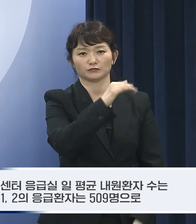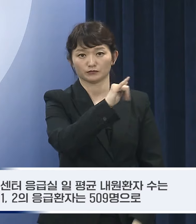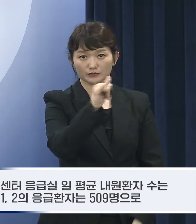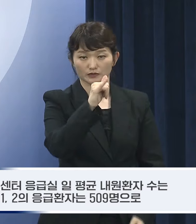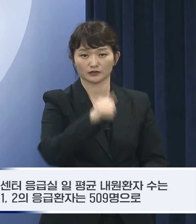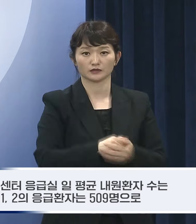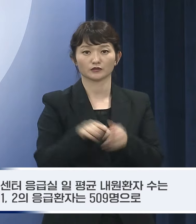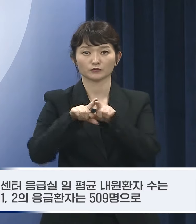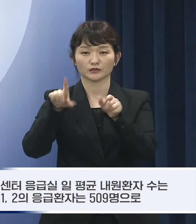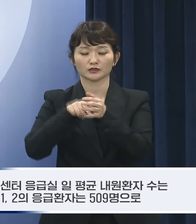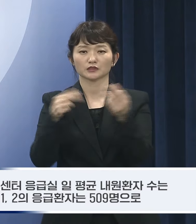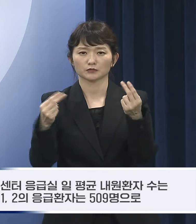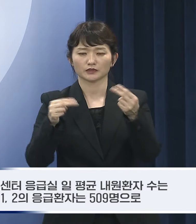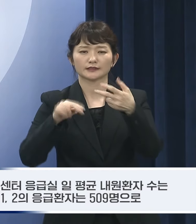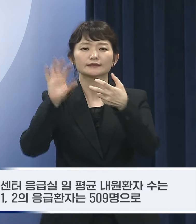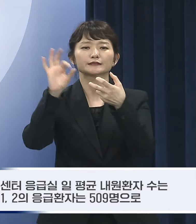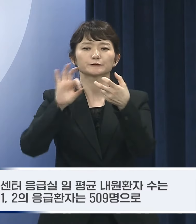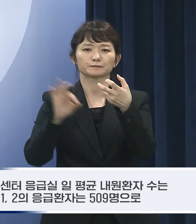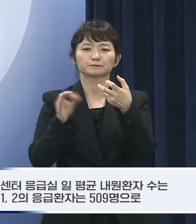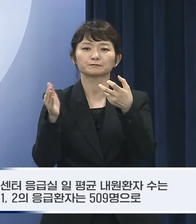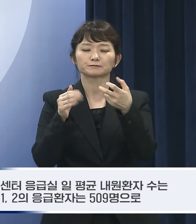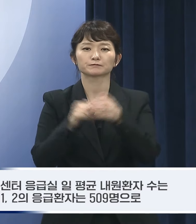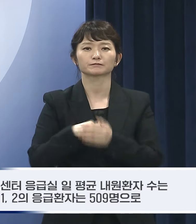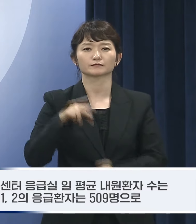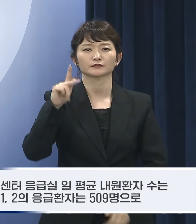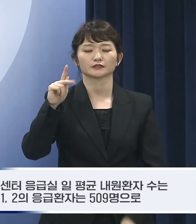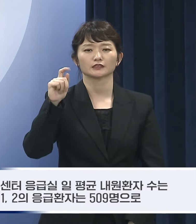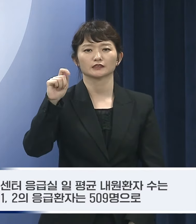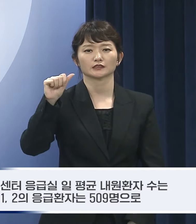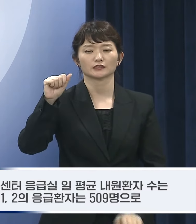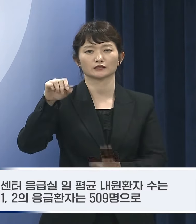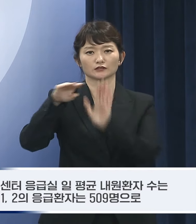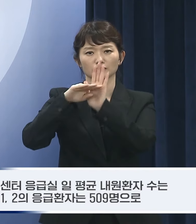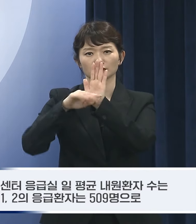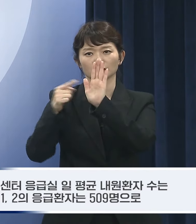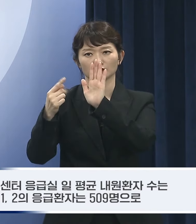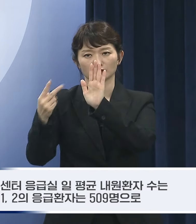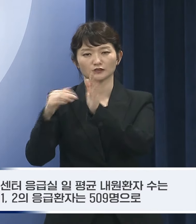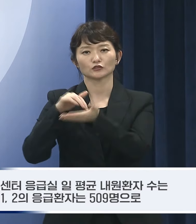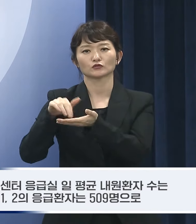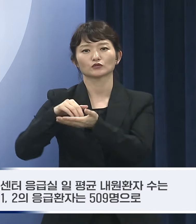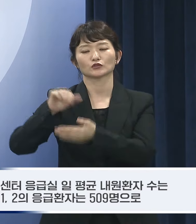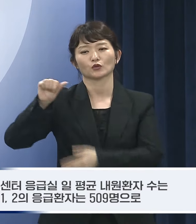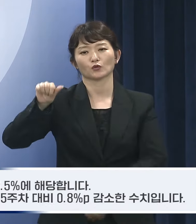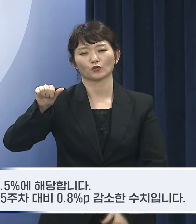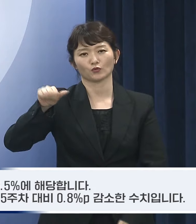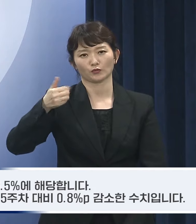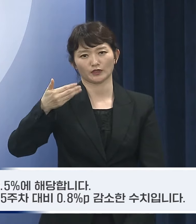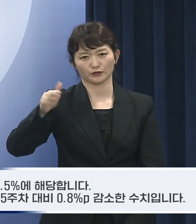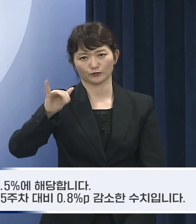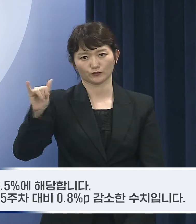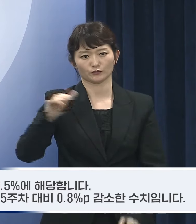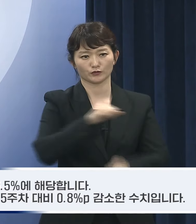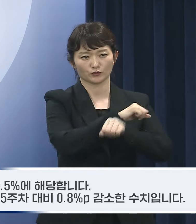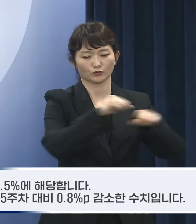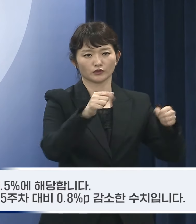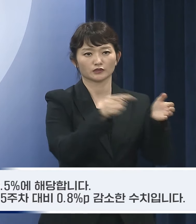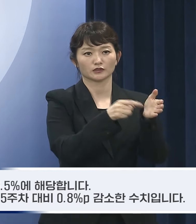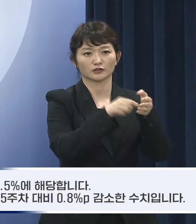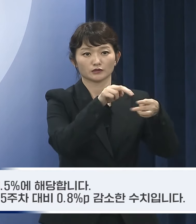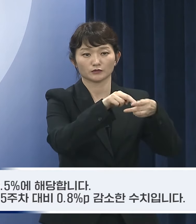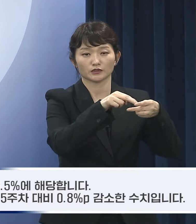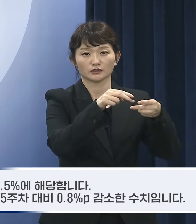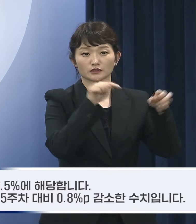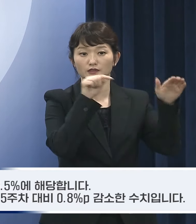대비 70% 수준이며 케이타스 1 내지 2의 응급환자는 509명으로 권역응급의료센터 응급실